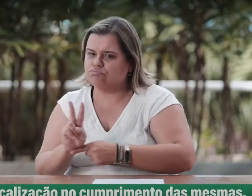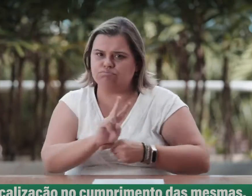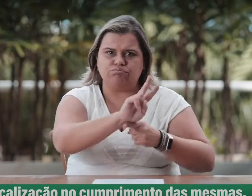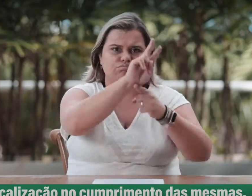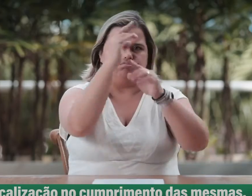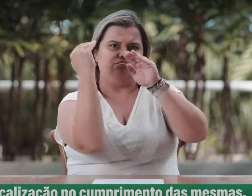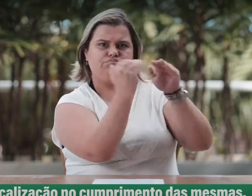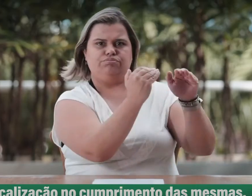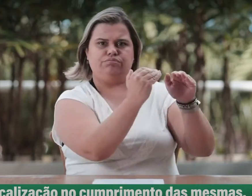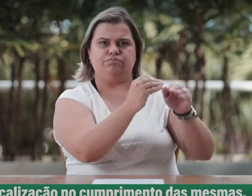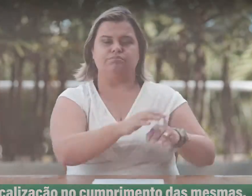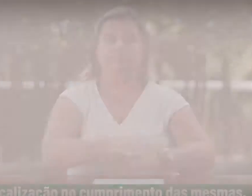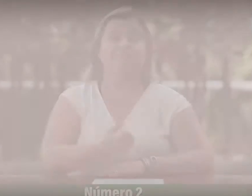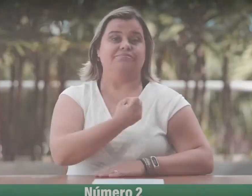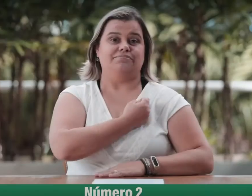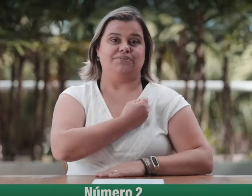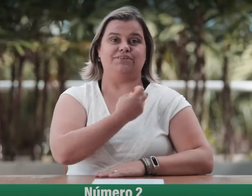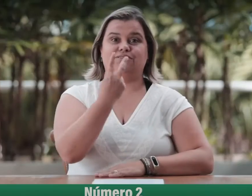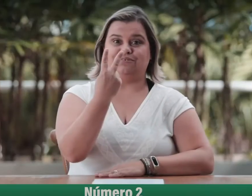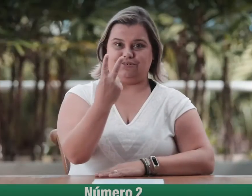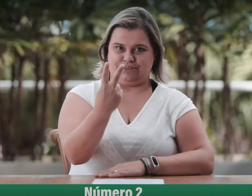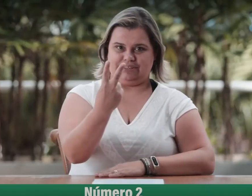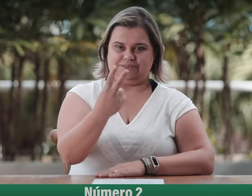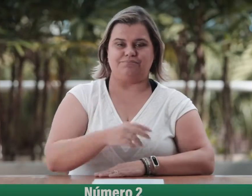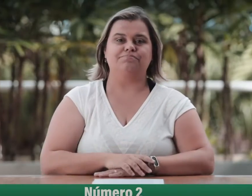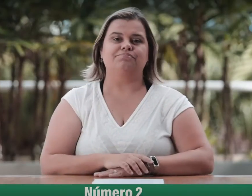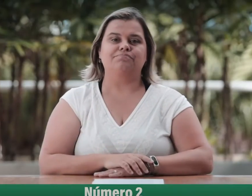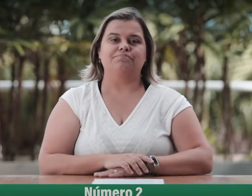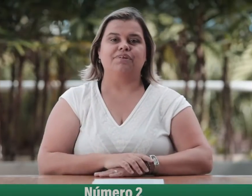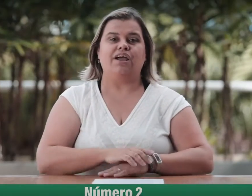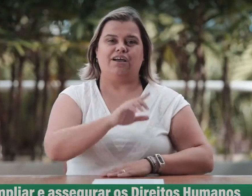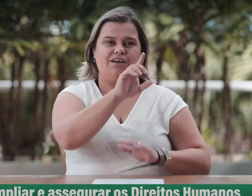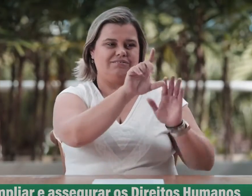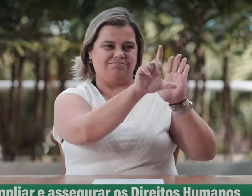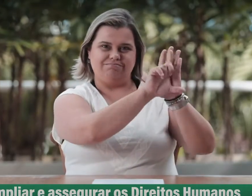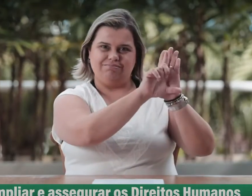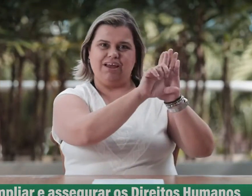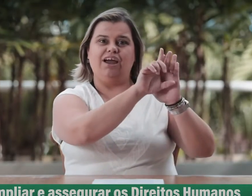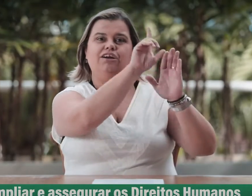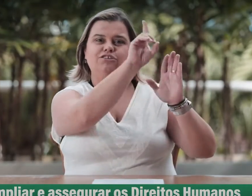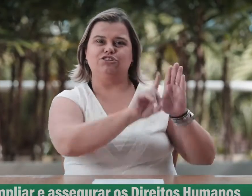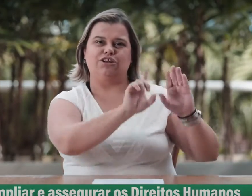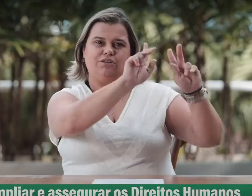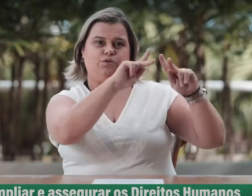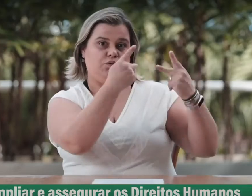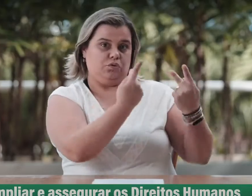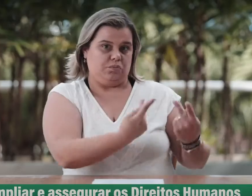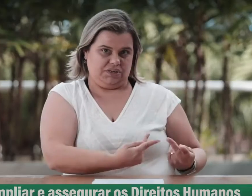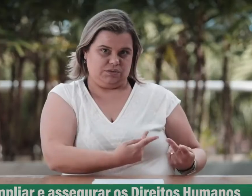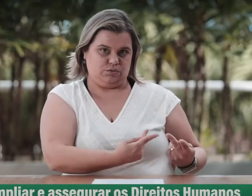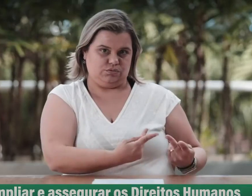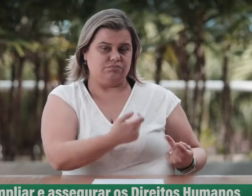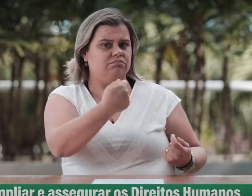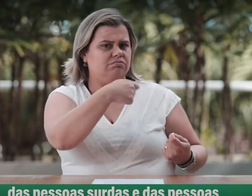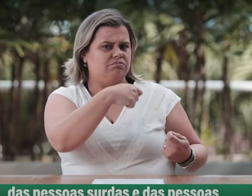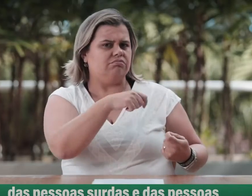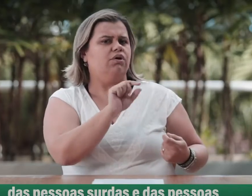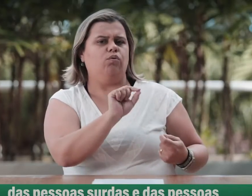cumprimento das mesmas. 2. Ampliar e assegurar os direitos humanos das pessoas